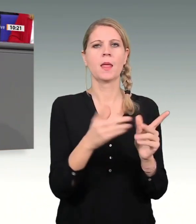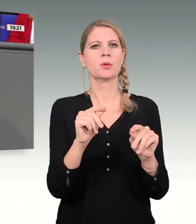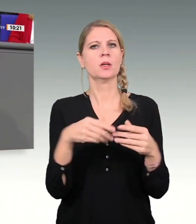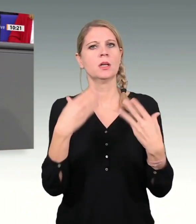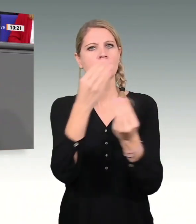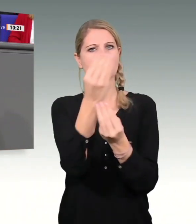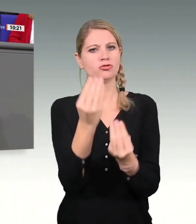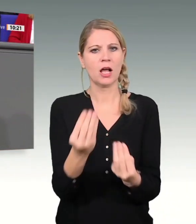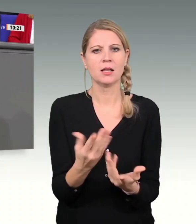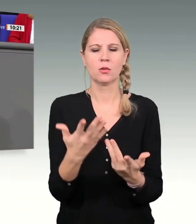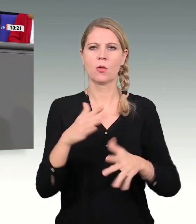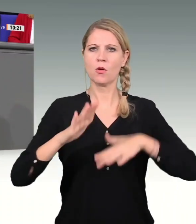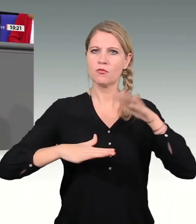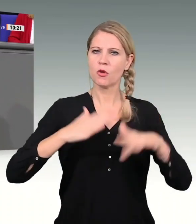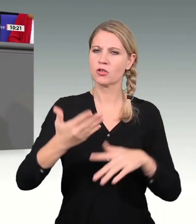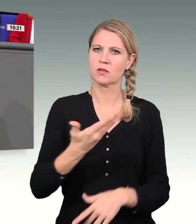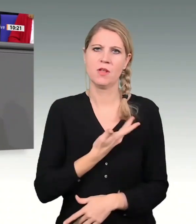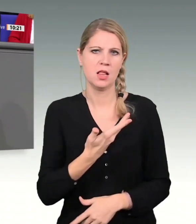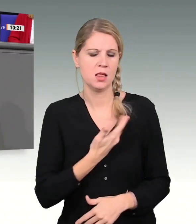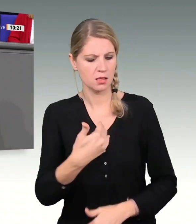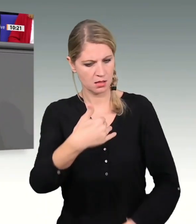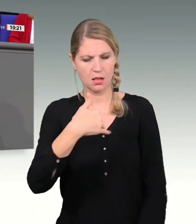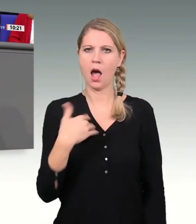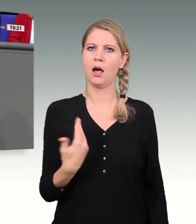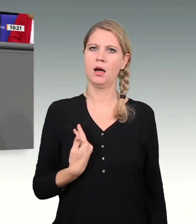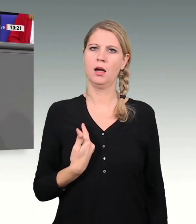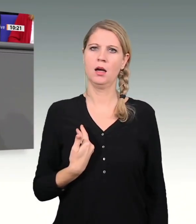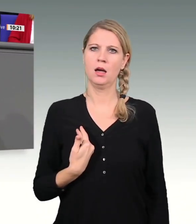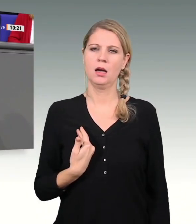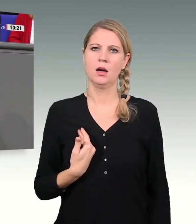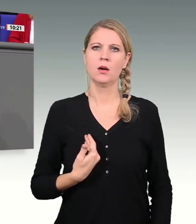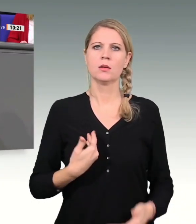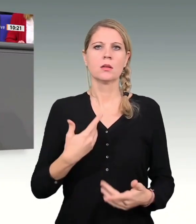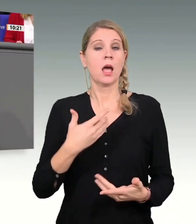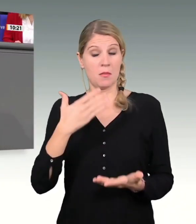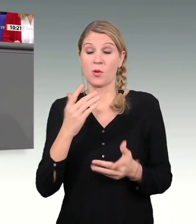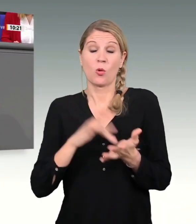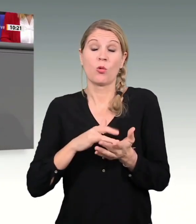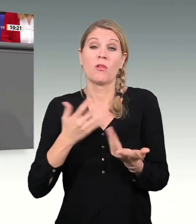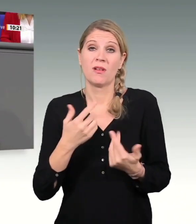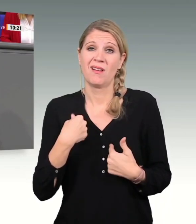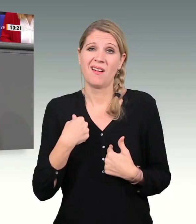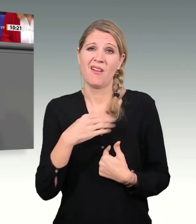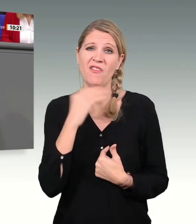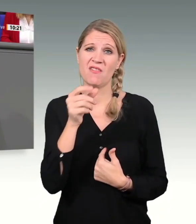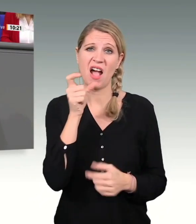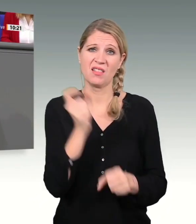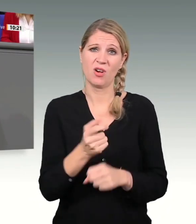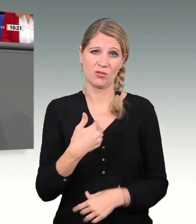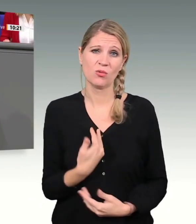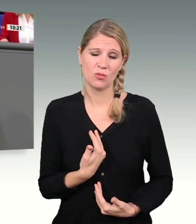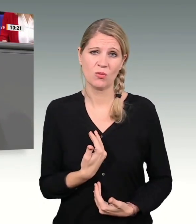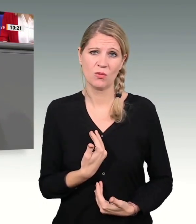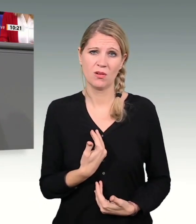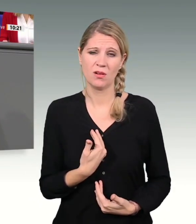einen Fortschrittswillen. Wir haben am Ende auch sehr viel Verantwortung zu tragen. Meine Damen und Herren, trotz